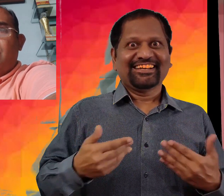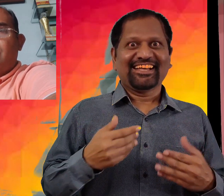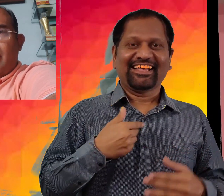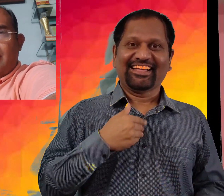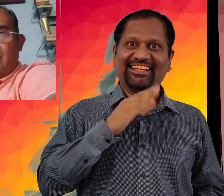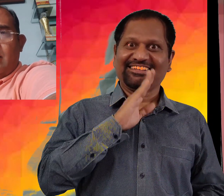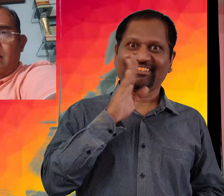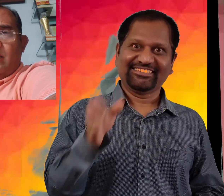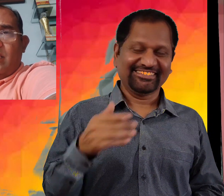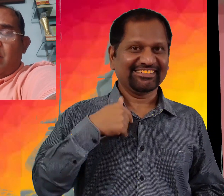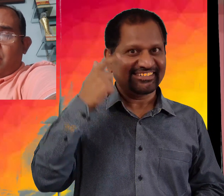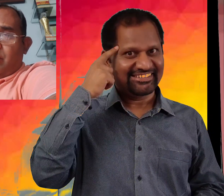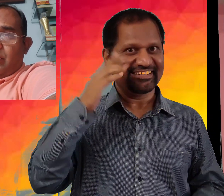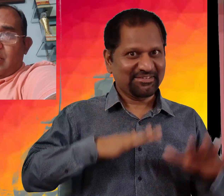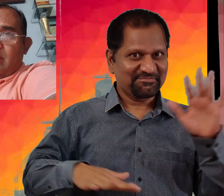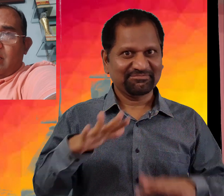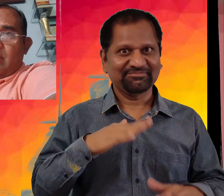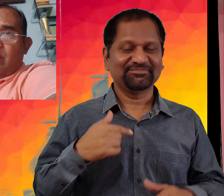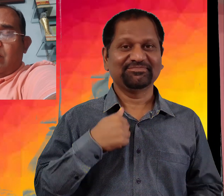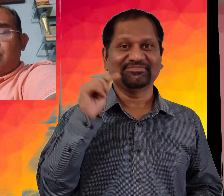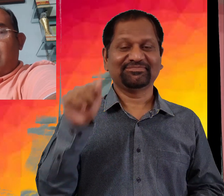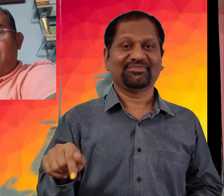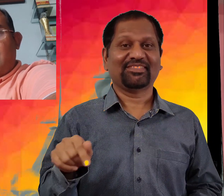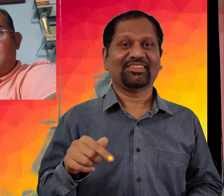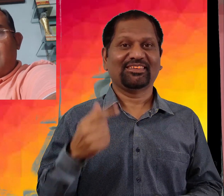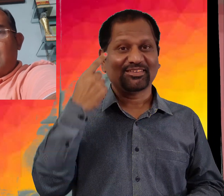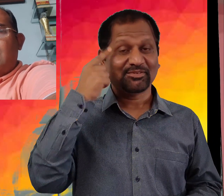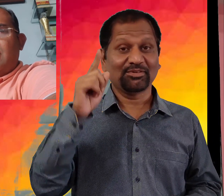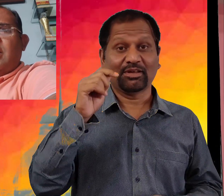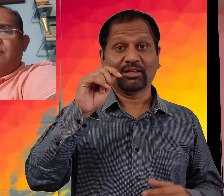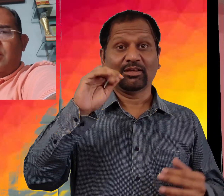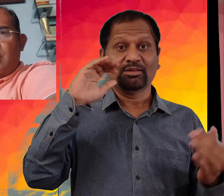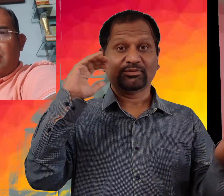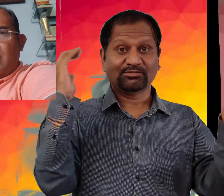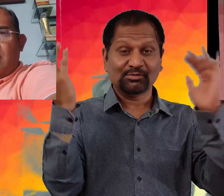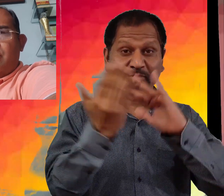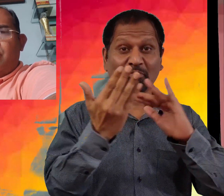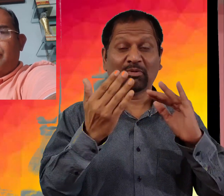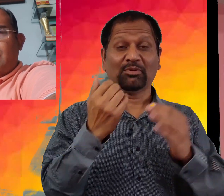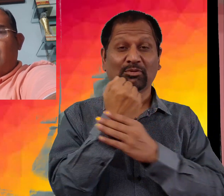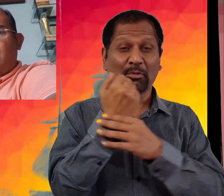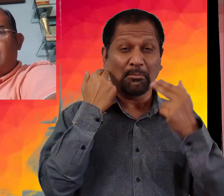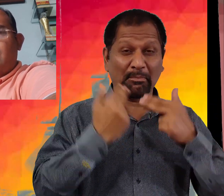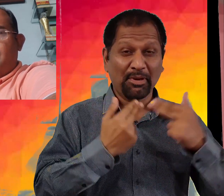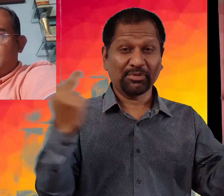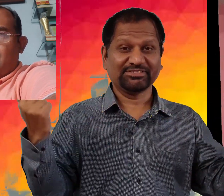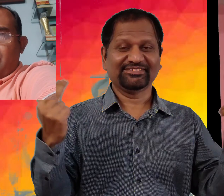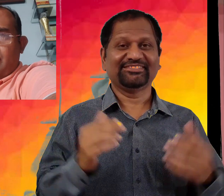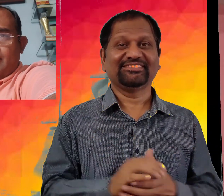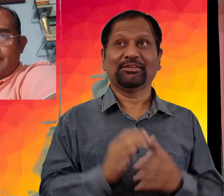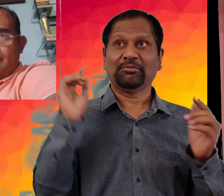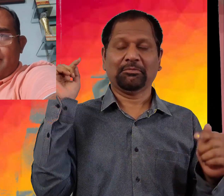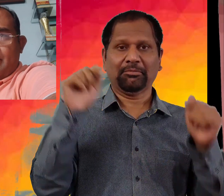وہ صحیح تھے کیونکہ اس کانفرنس میں دیش فی دیش کے سپسید ڈاکٹرز